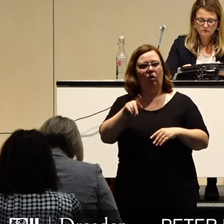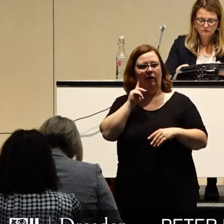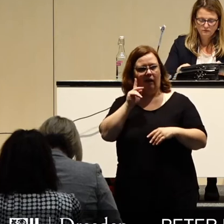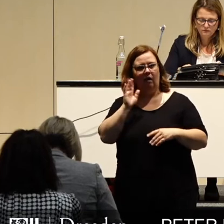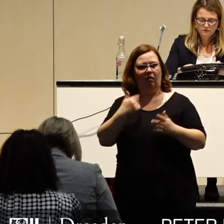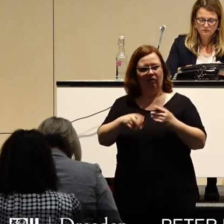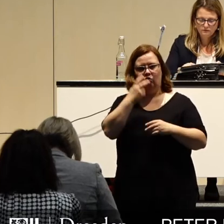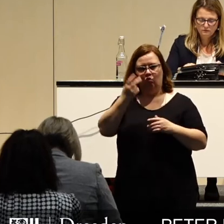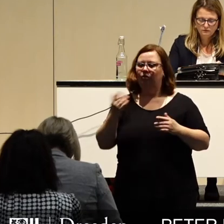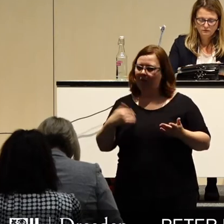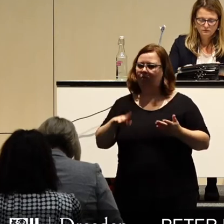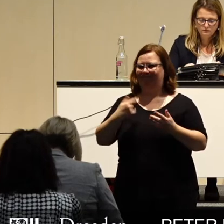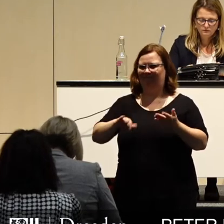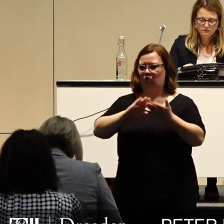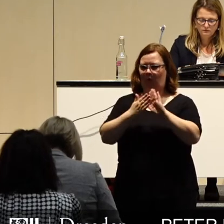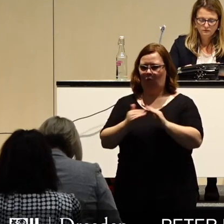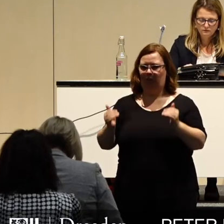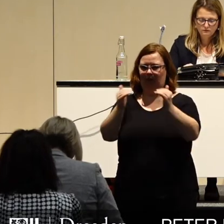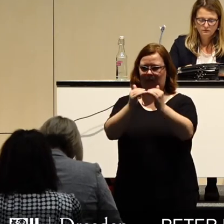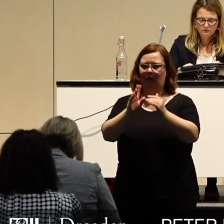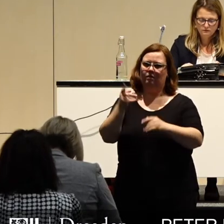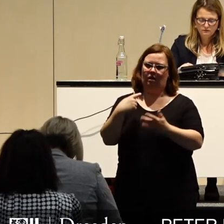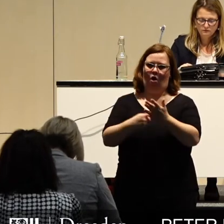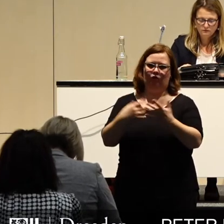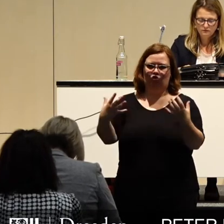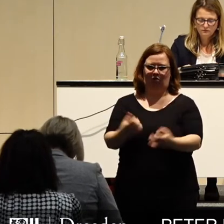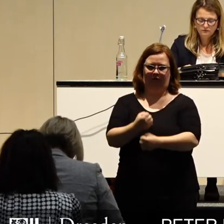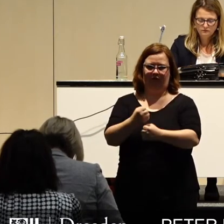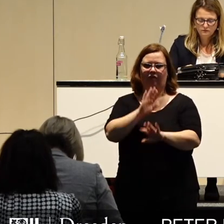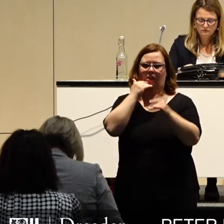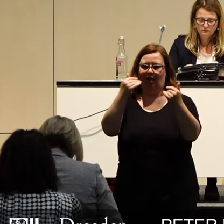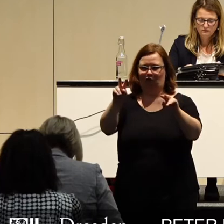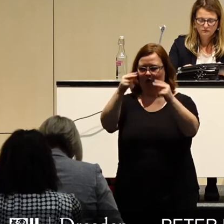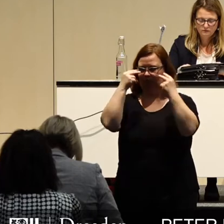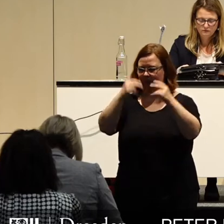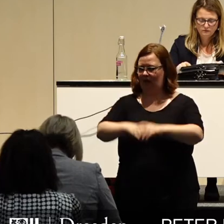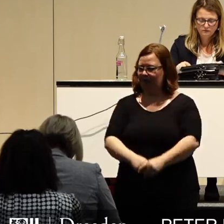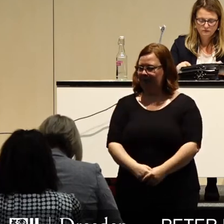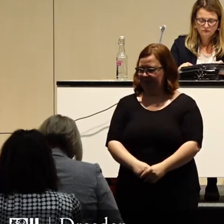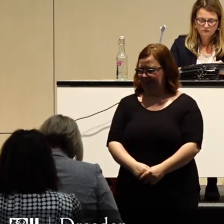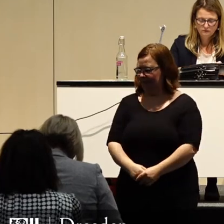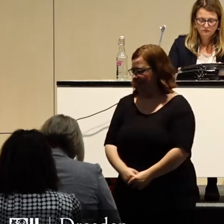Kompromissbereitschaft zeigt, werden wir diese Herausforderungen meistern. Vielen Dank für Ihre Aufmerksamkeit.